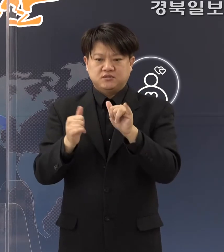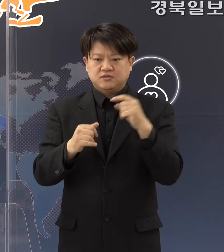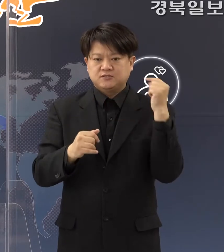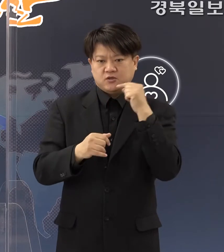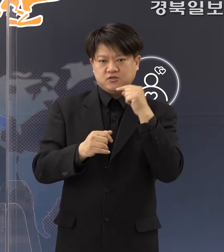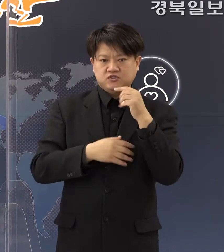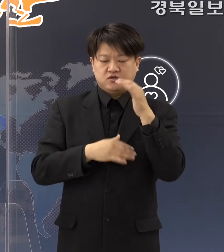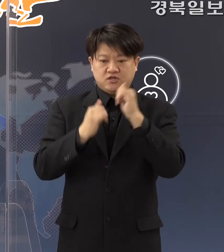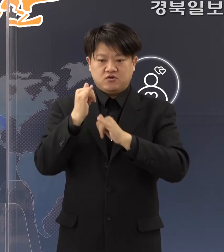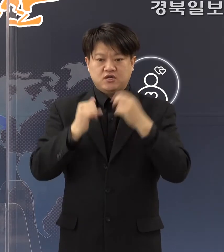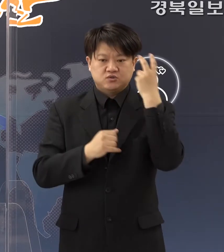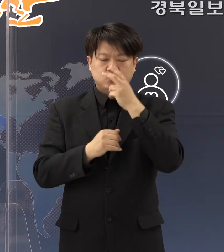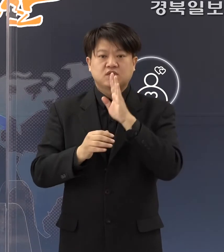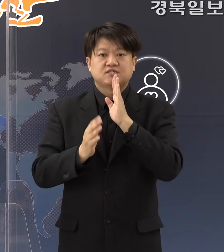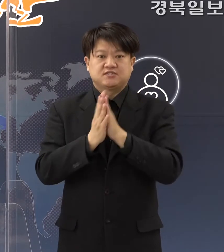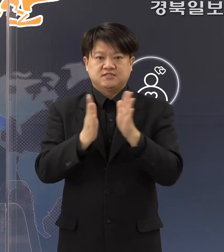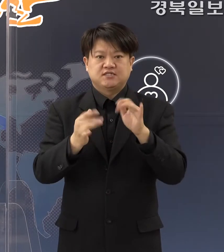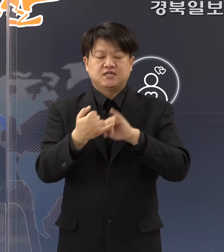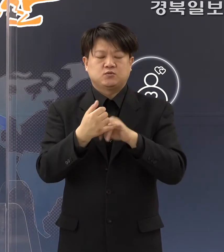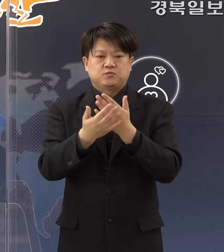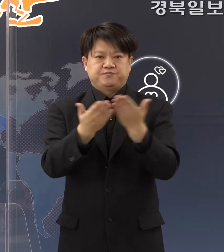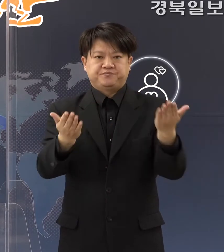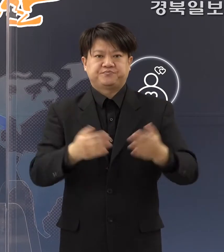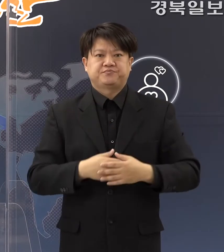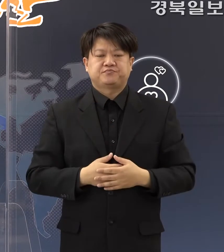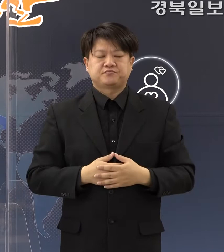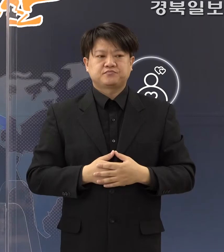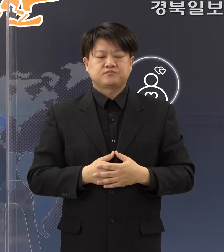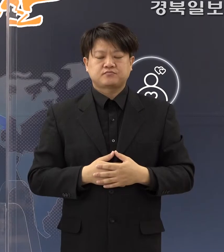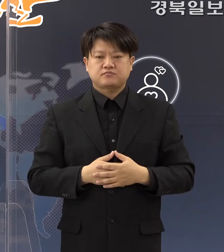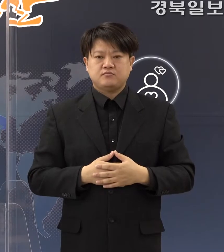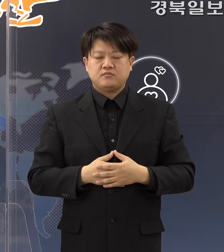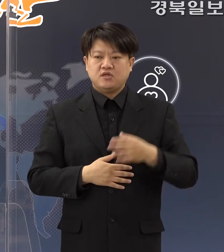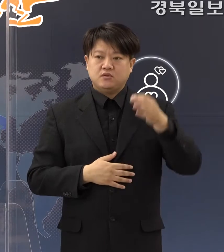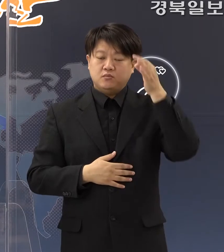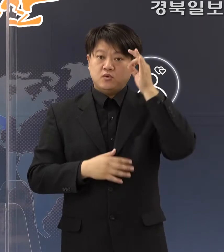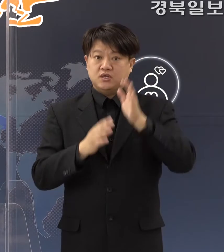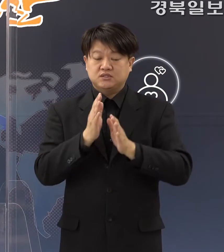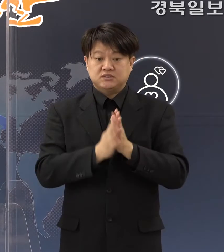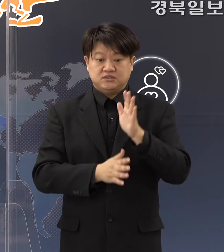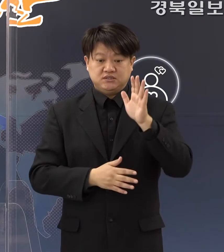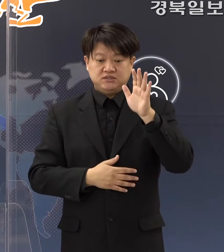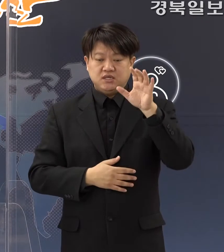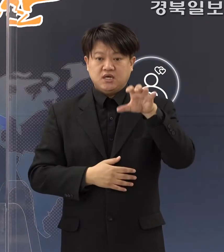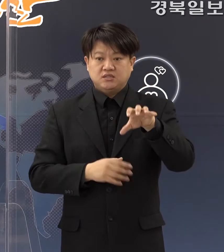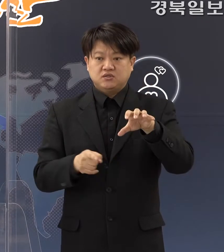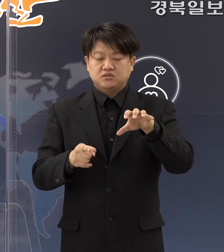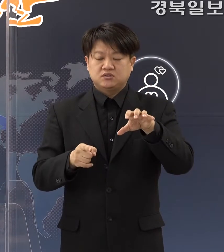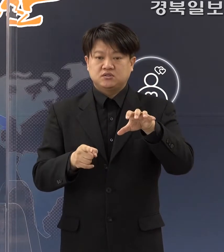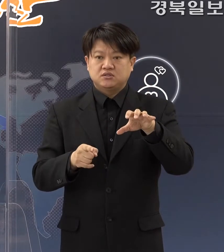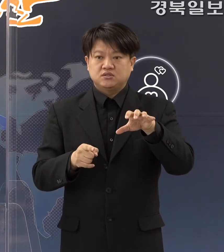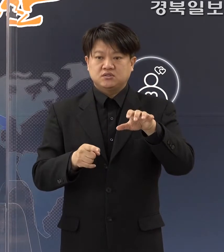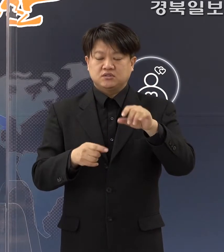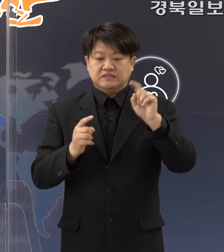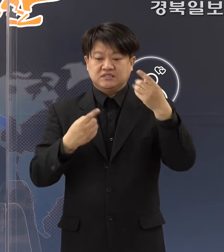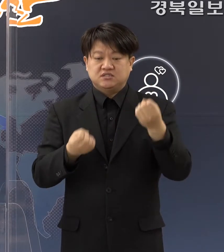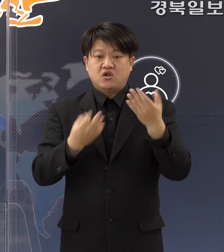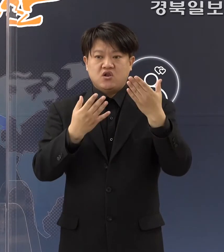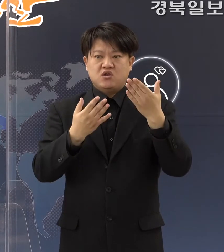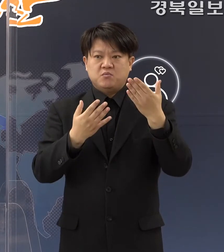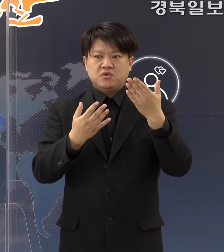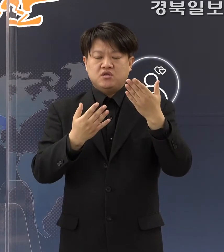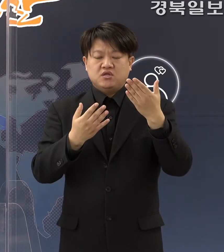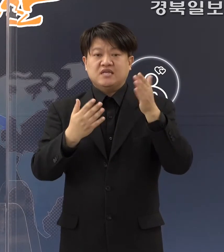나아가도록 하겠습니다. 그래서 저희들 포항시에서는 지금 설명절 향후